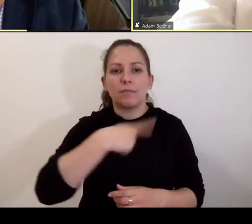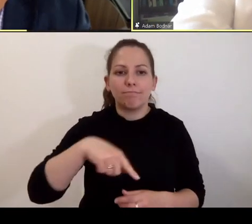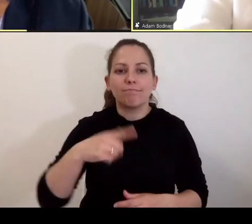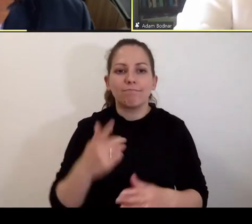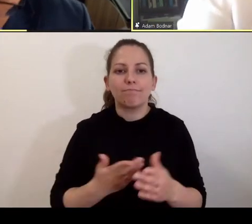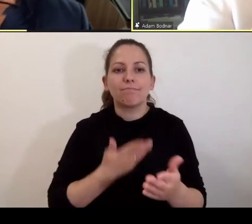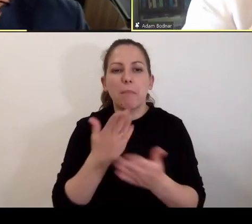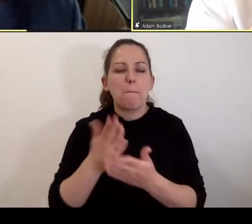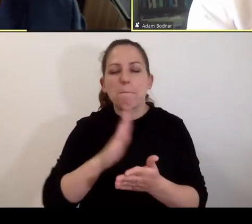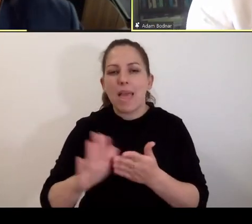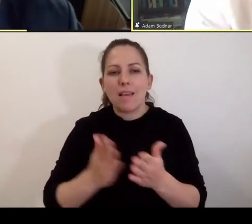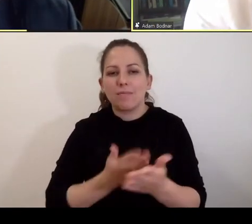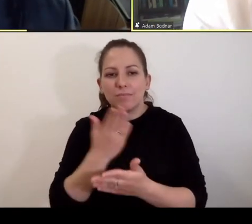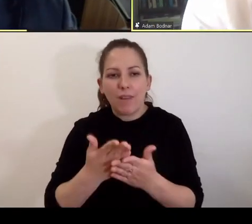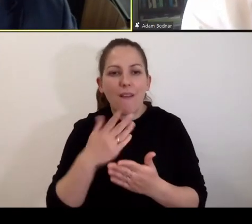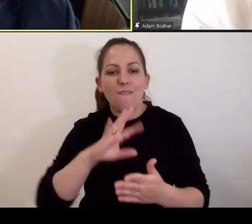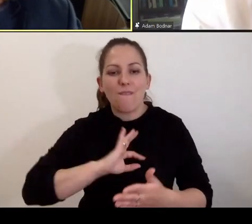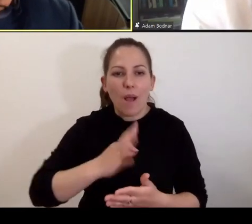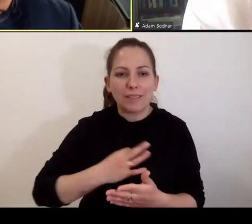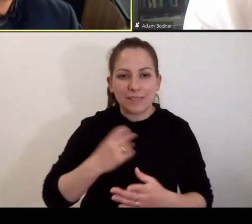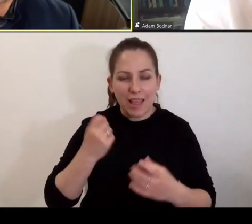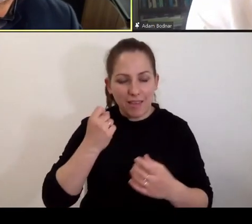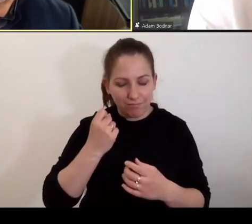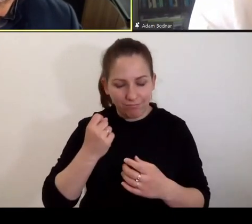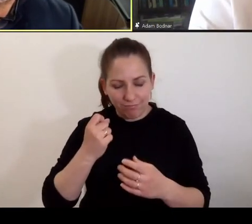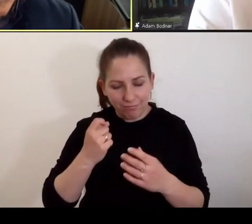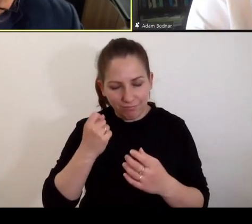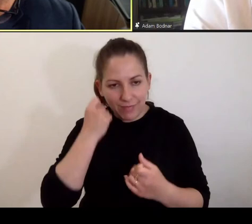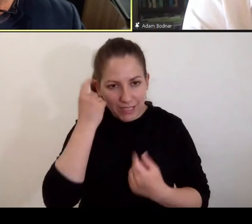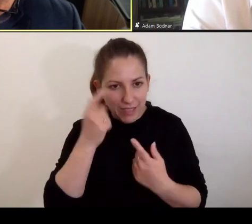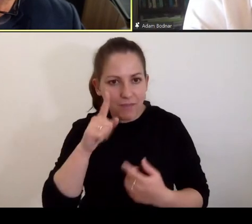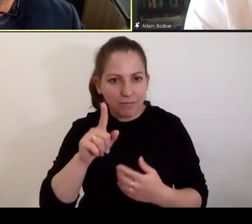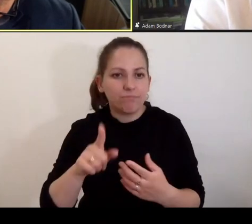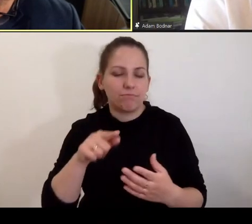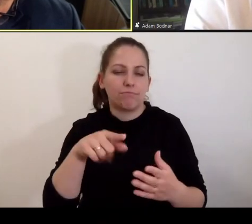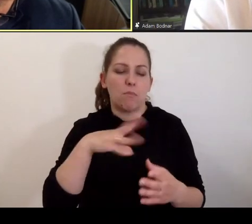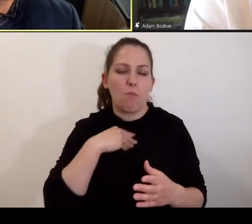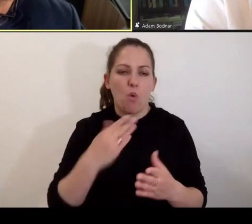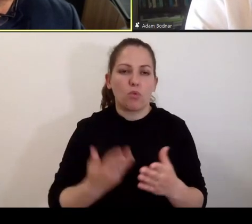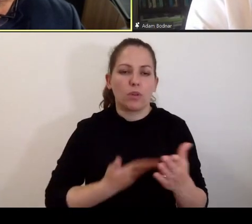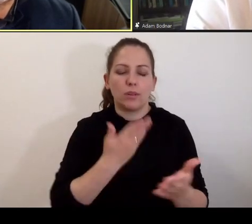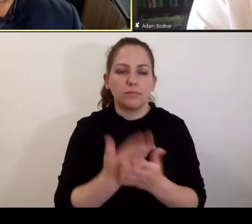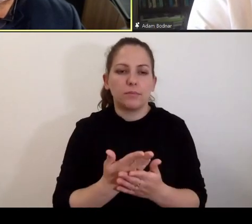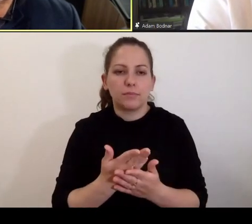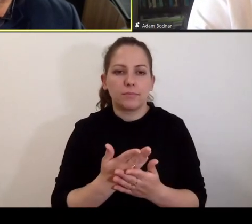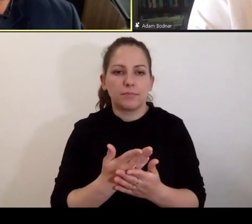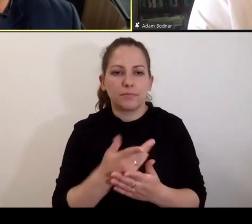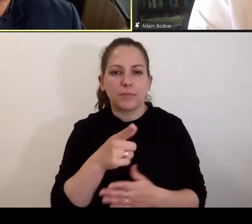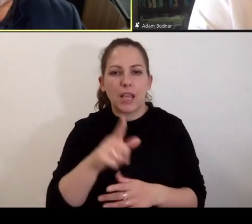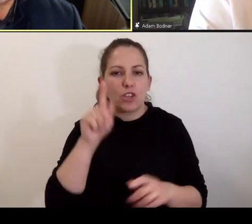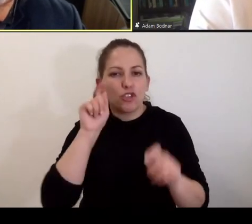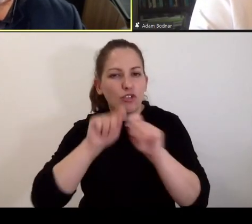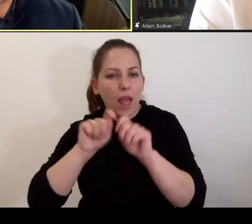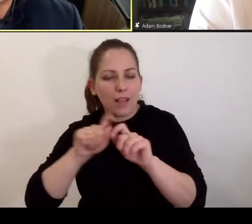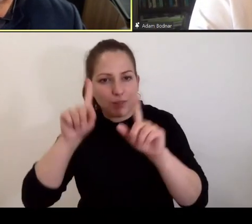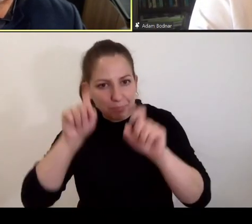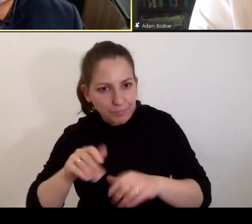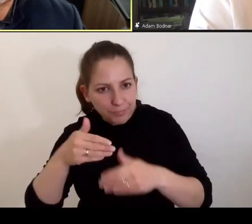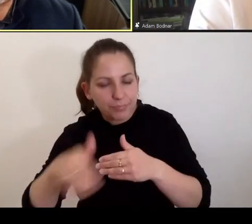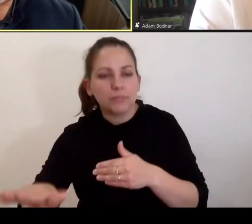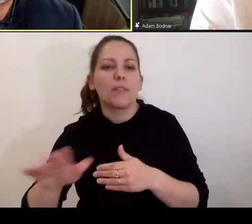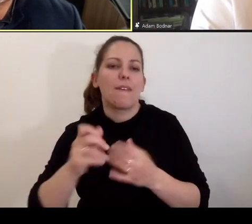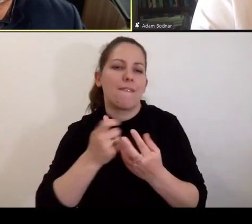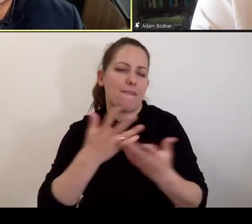wniosku jakiegokolwiek z własnej inicjatywy wystąpić o autoryzację wszczęcia śledztwa, jak w wielu